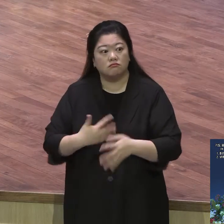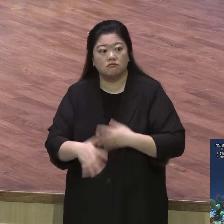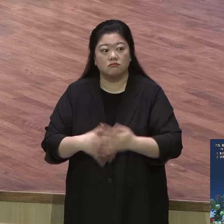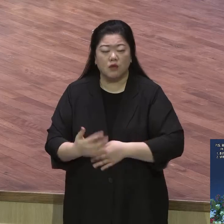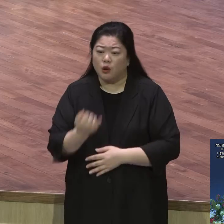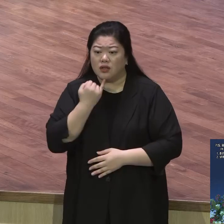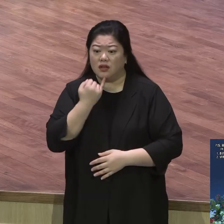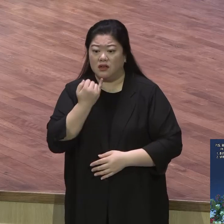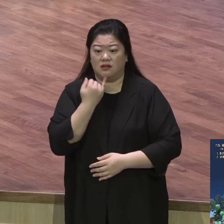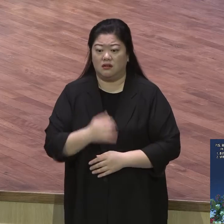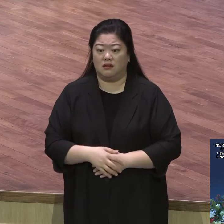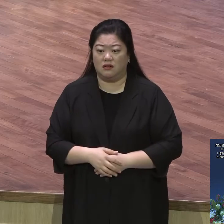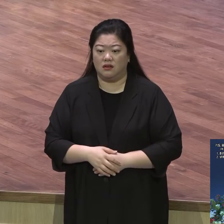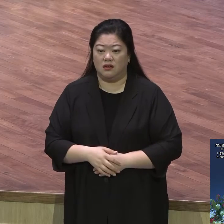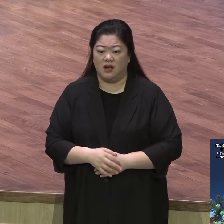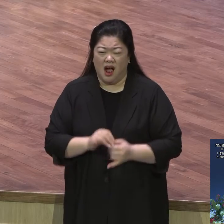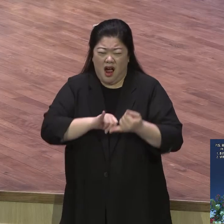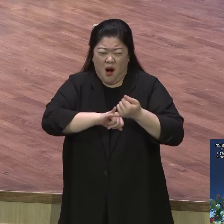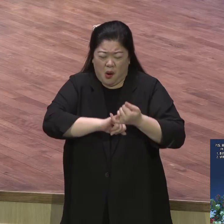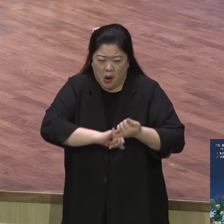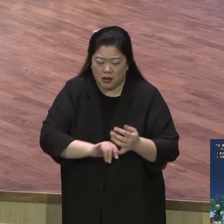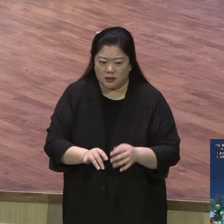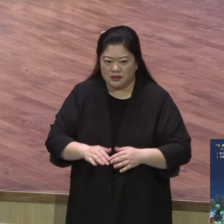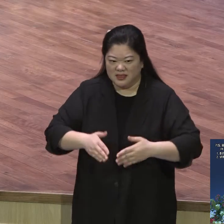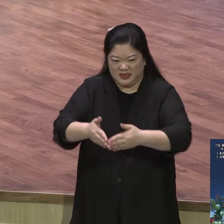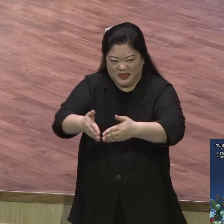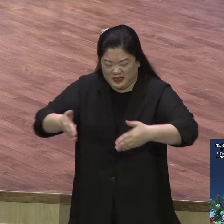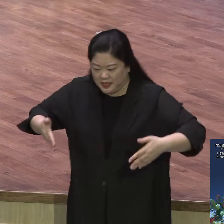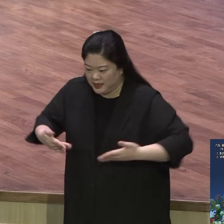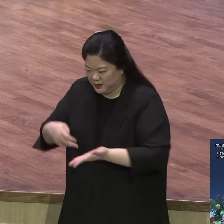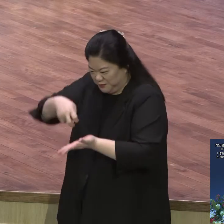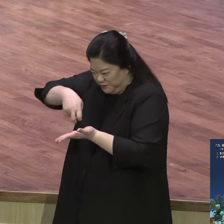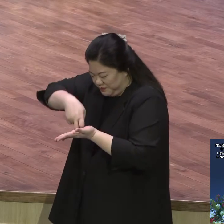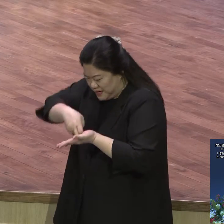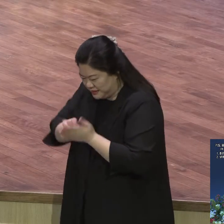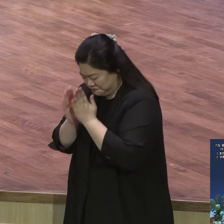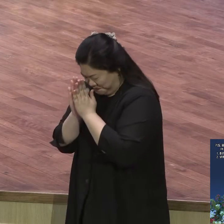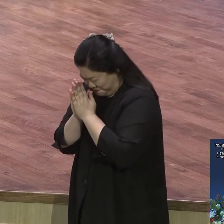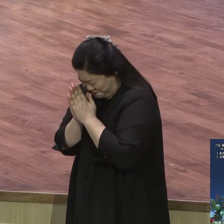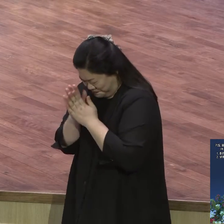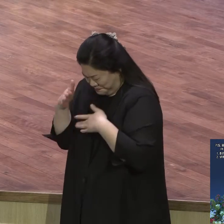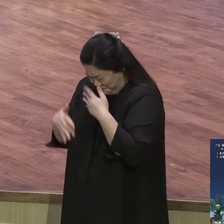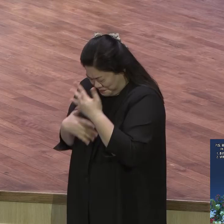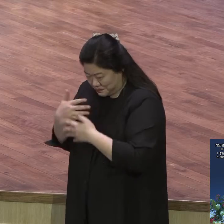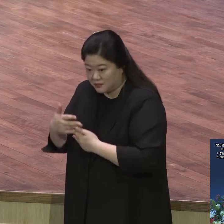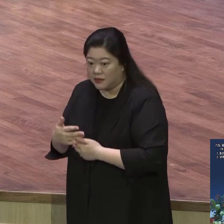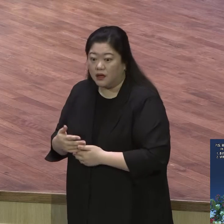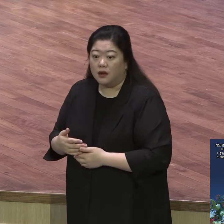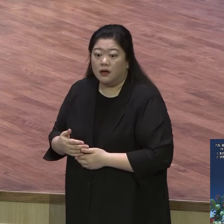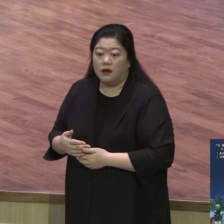잘 나오지요 그럼 기도 팍 터져버려 어느 순간 기도가 팍 터져버려 언제 어디 가서 그렇게 기도하자